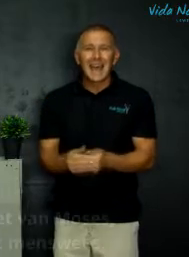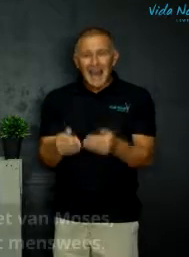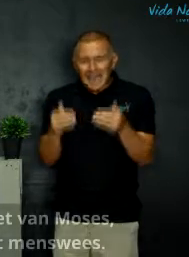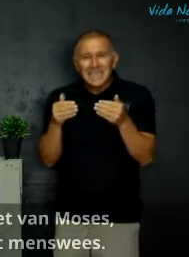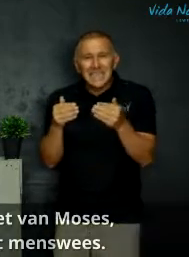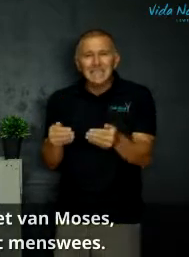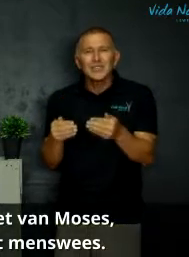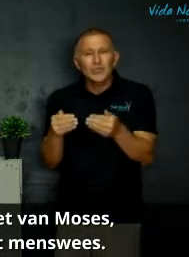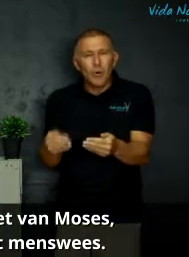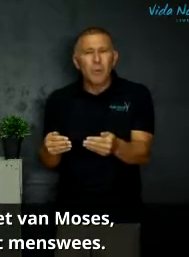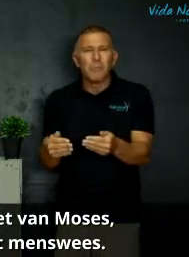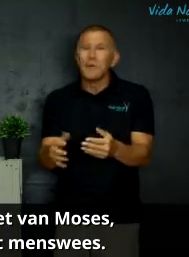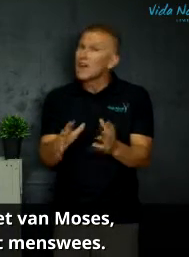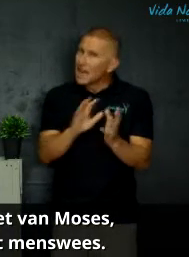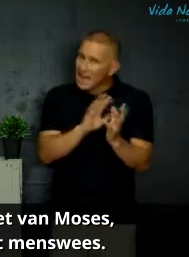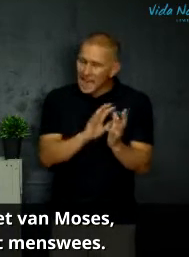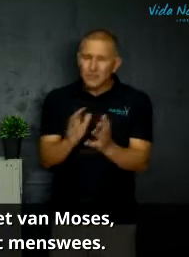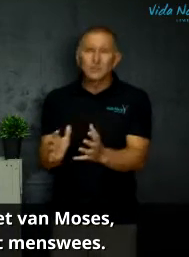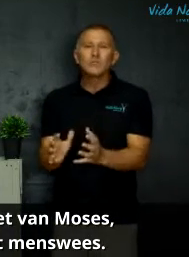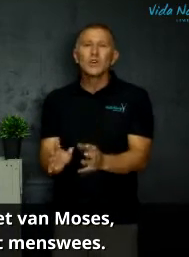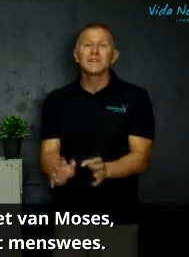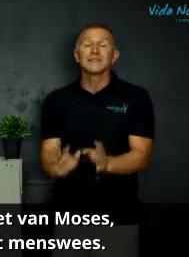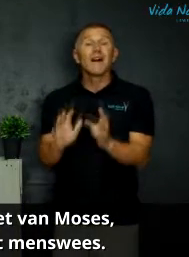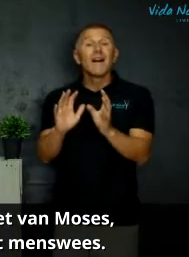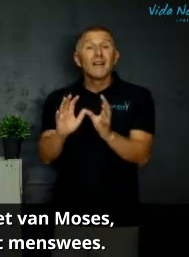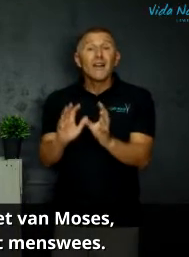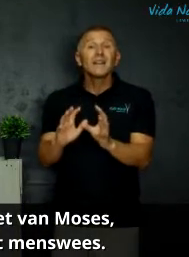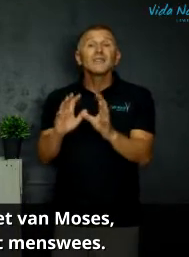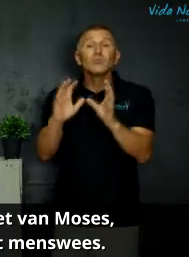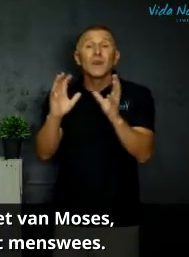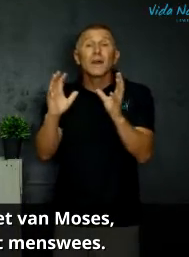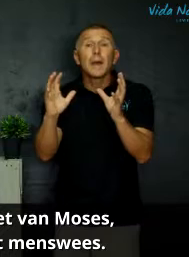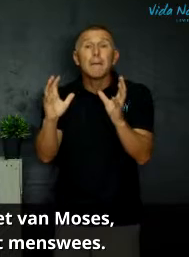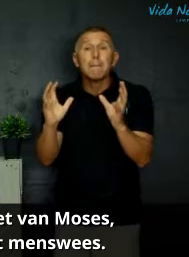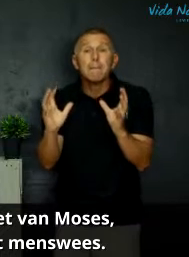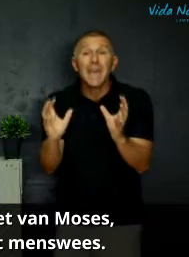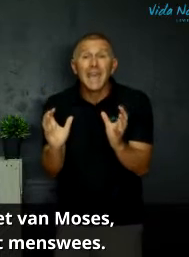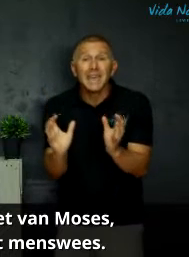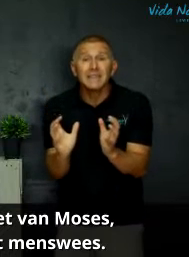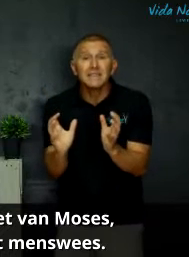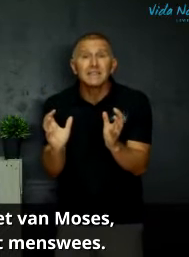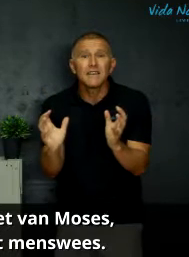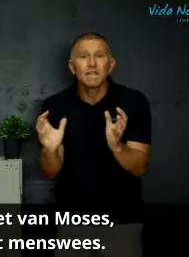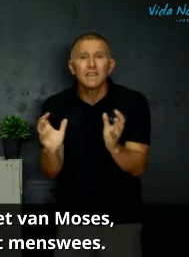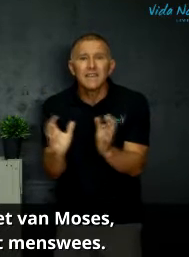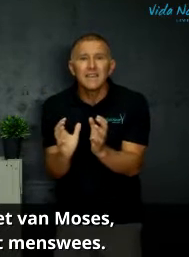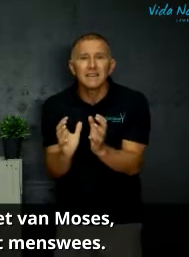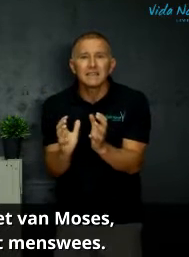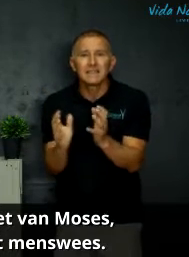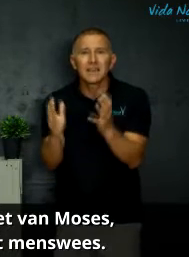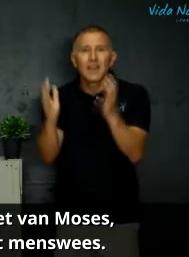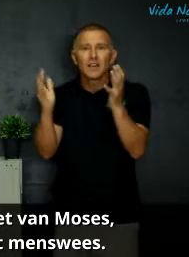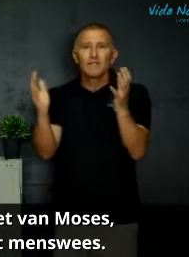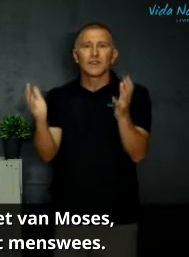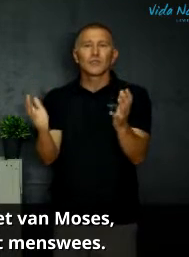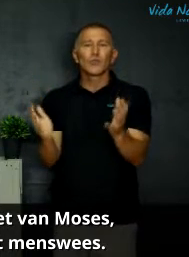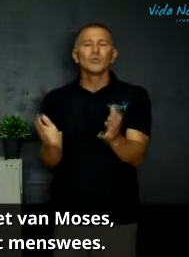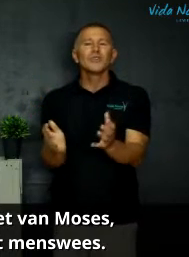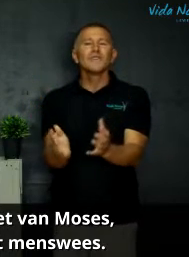As Jesus kom, net soos Mooses, gaan dit oor menswees wat God nou